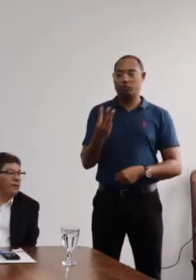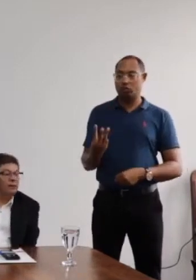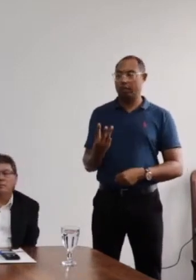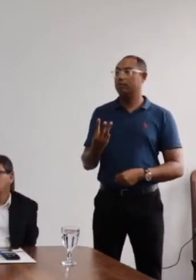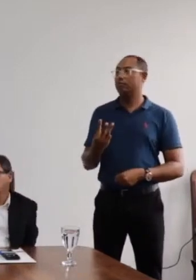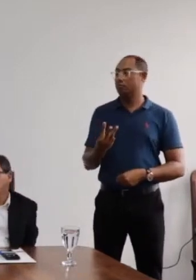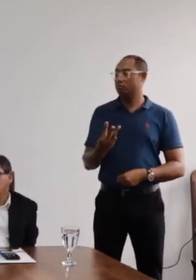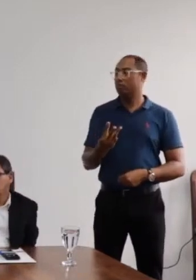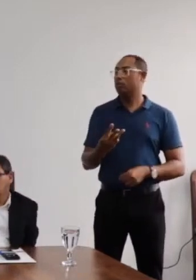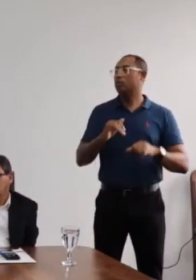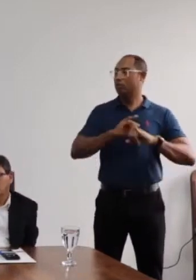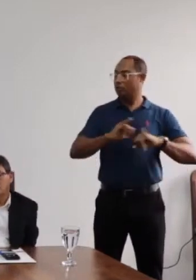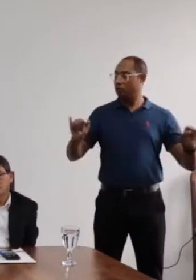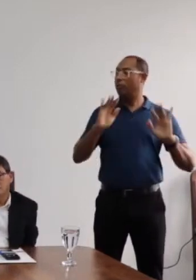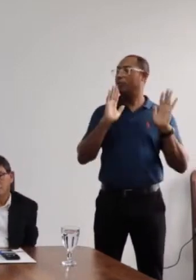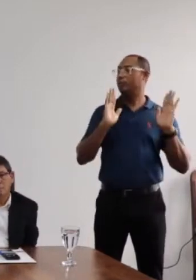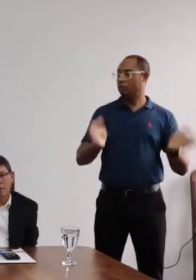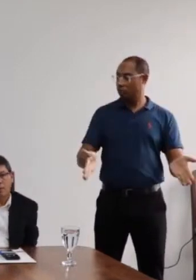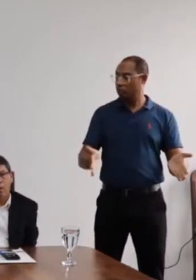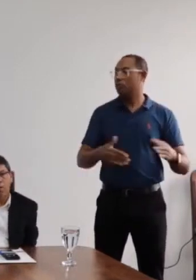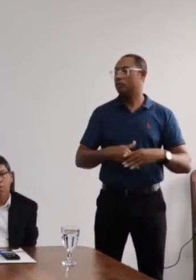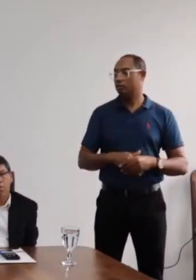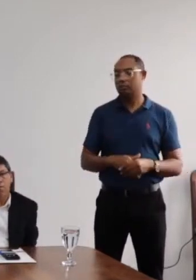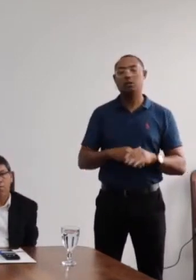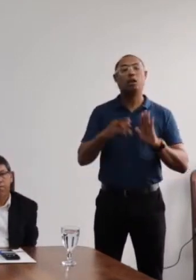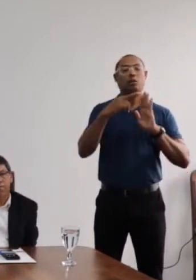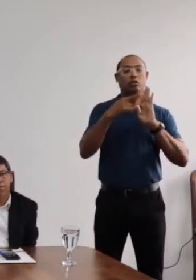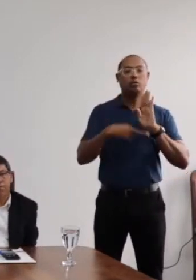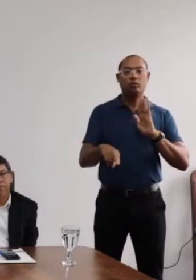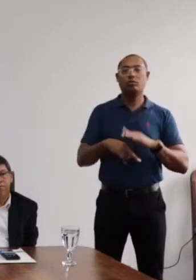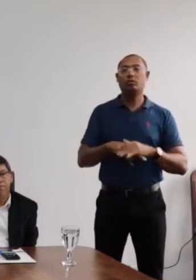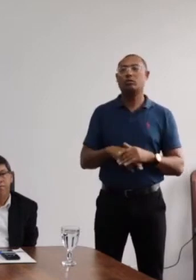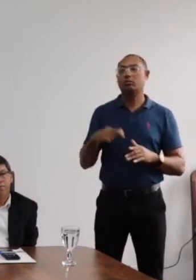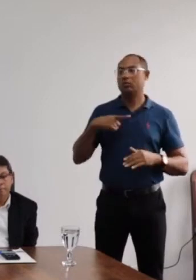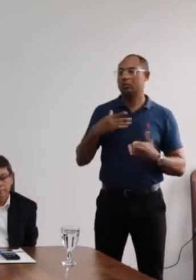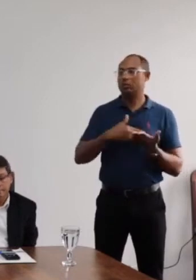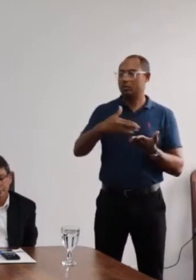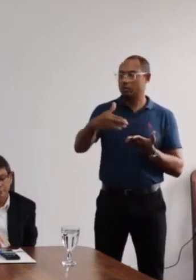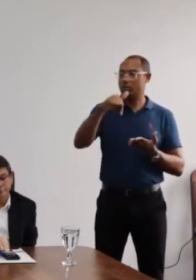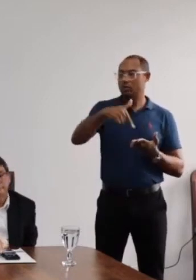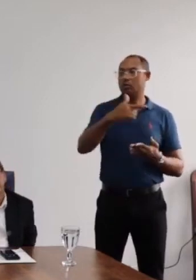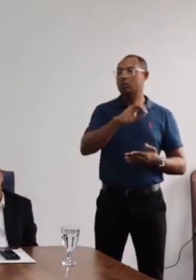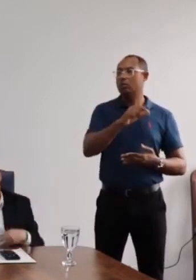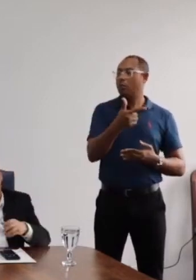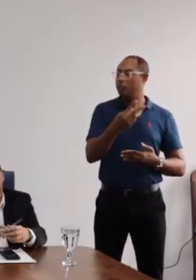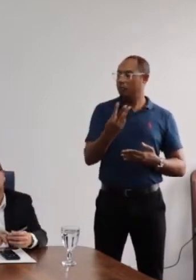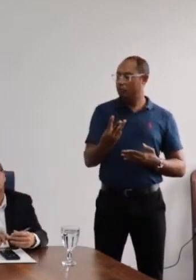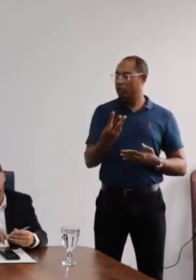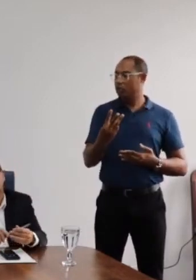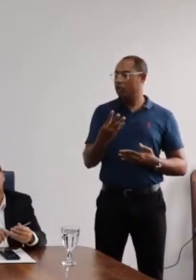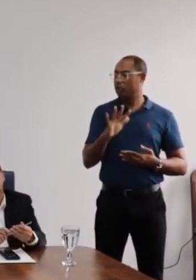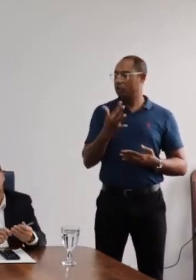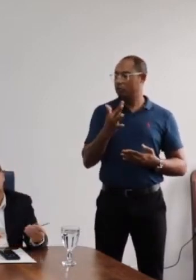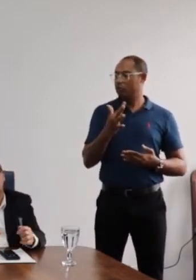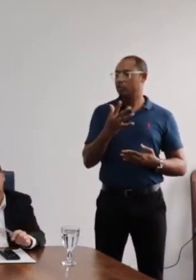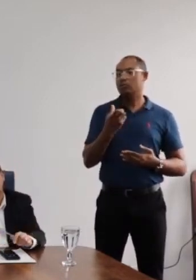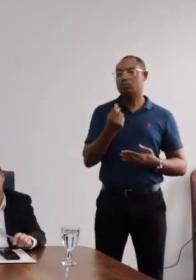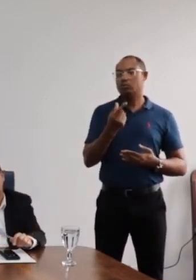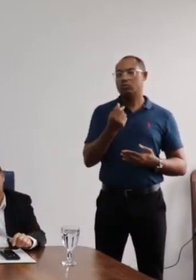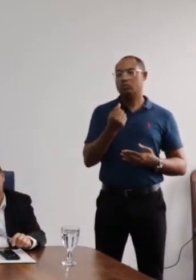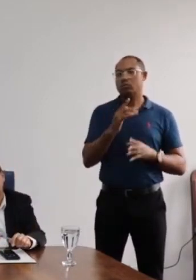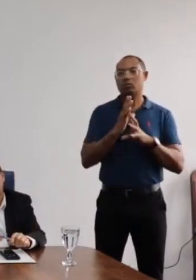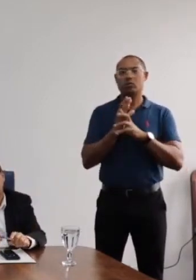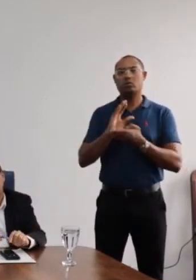nós já tínhamos informado inicialmente que a UFRB conta, no início desse ano de 2023, com um orçamento